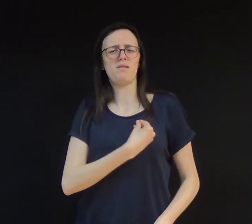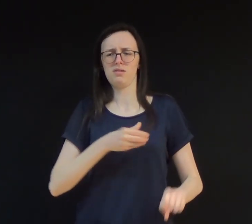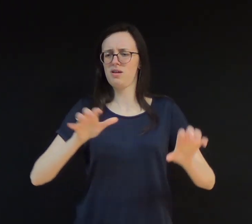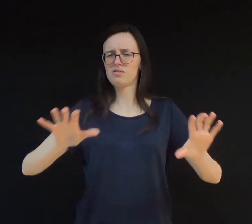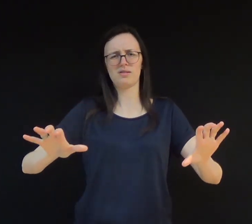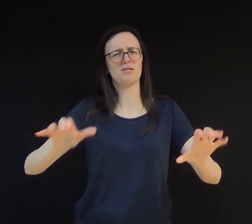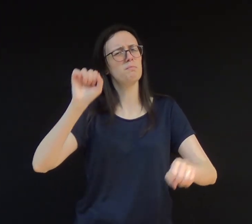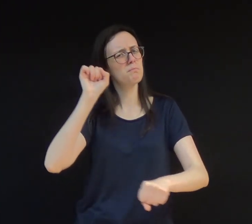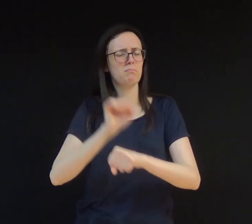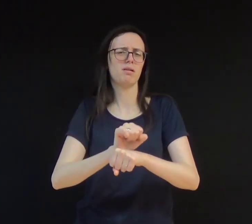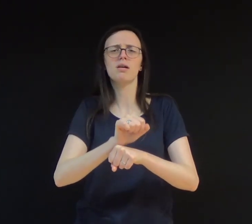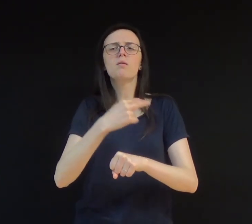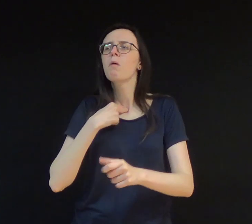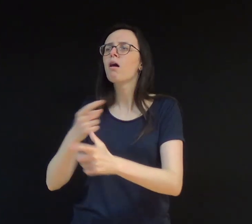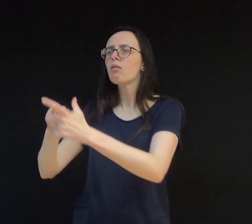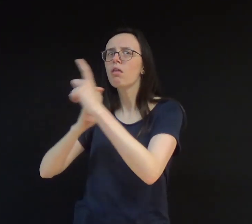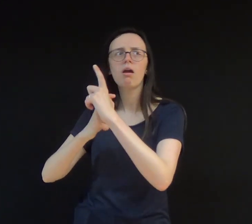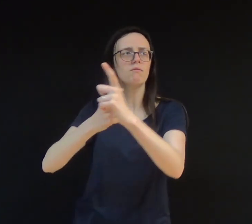Não deva nada a ninguém a não ser o amor.